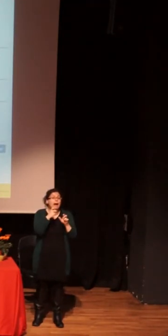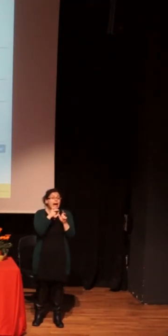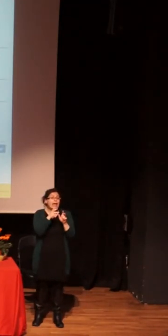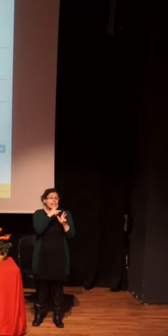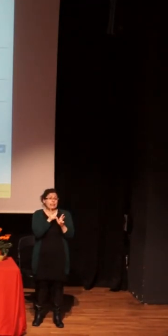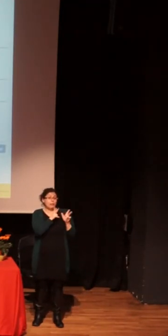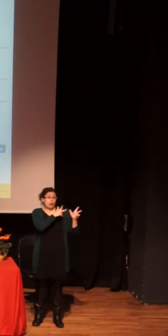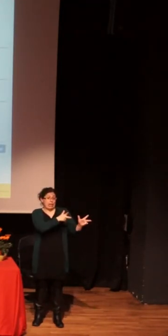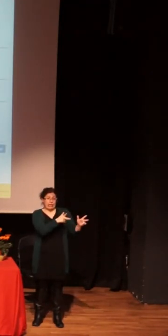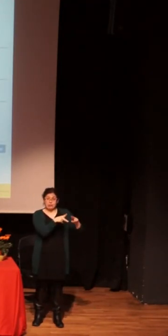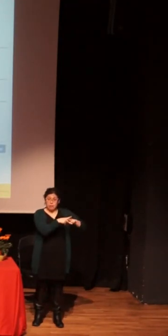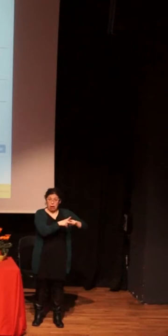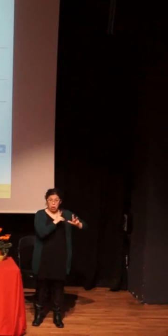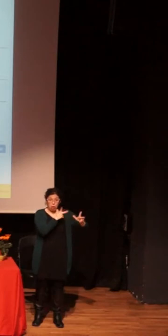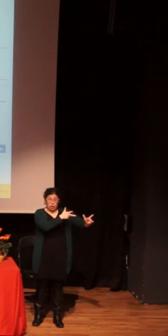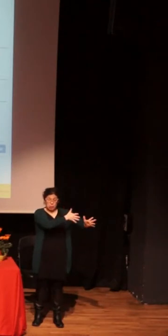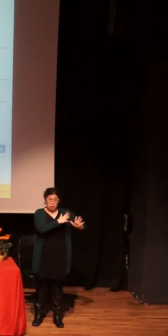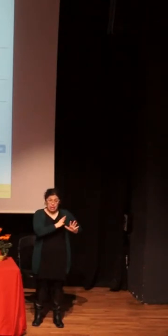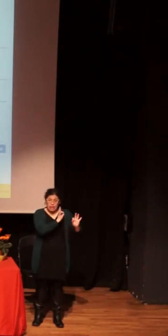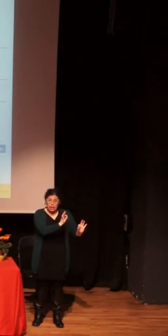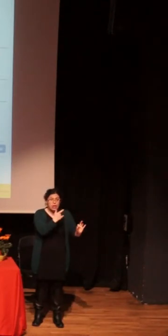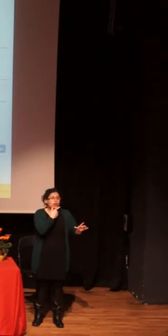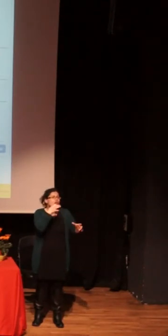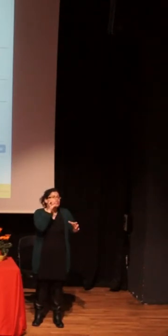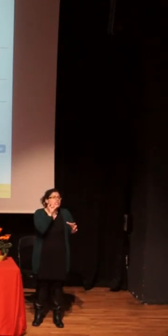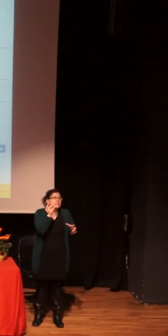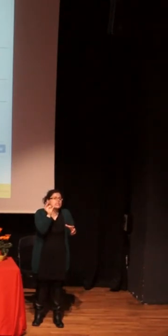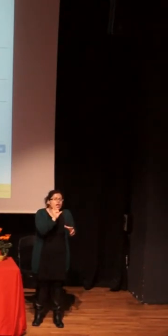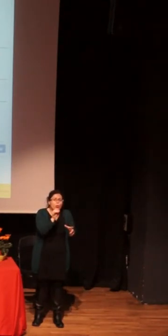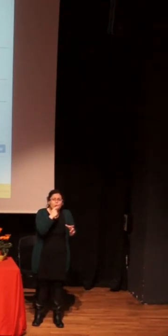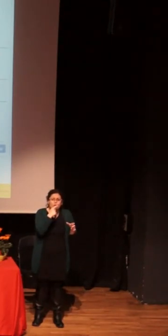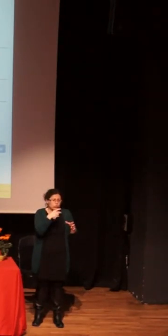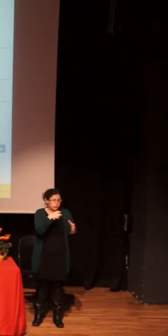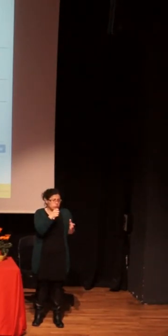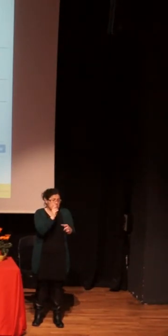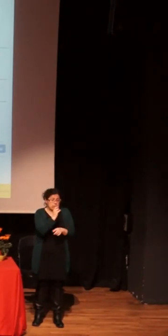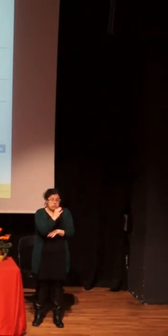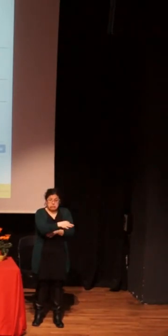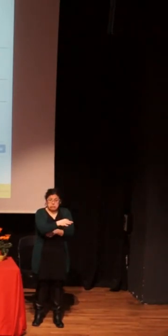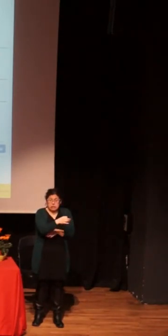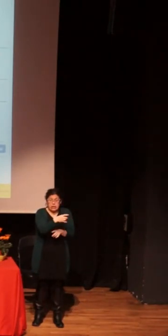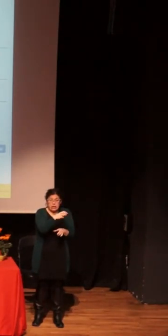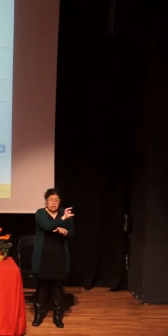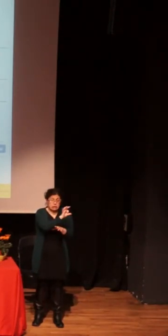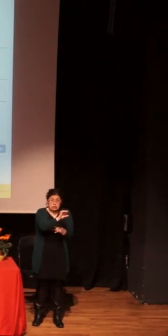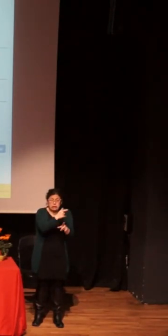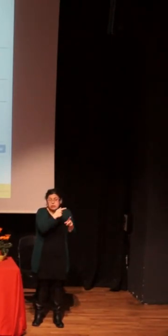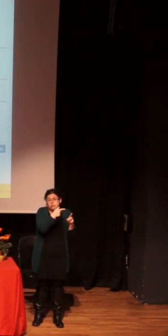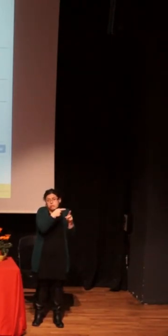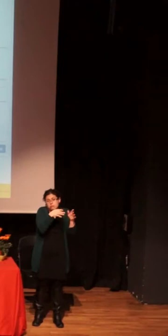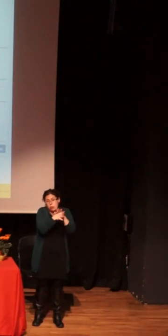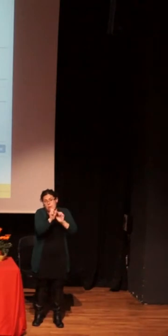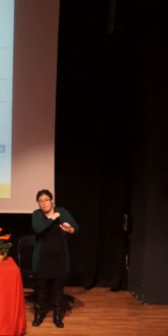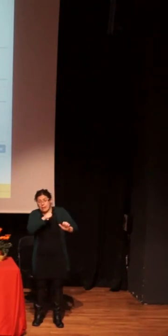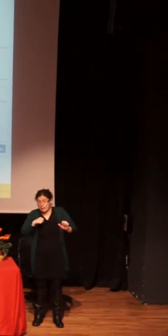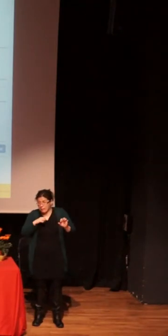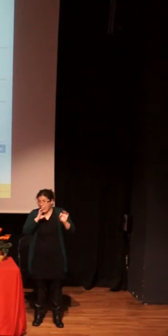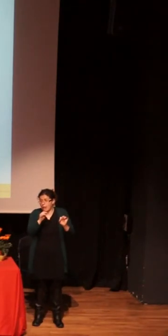y de los seguros de salud, de vida, de decesos, de las dificultades que tienen las personas con VIH todavía hoy para poder